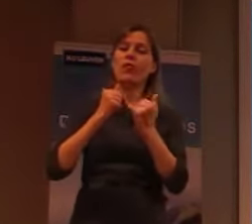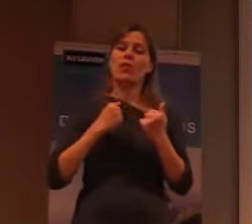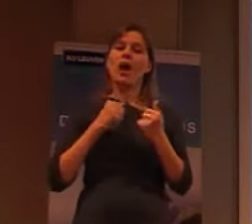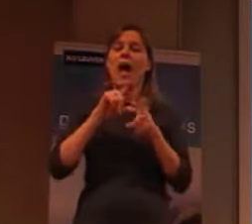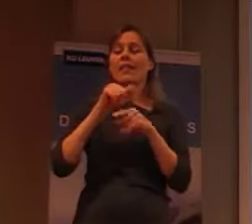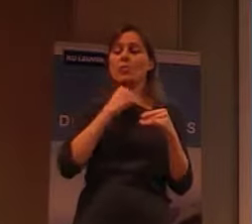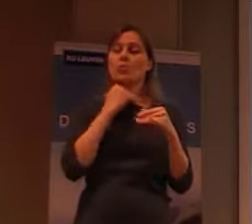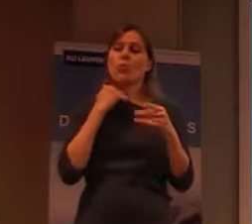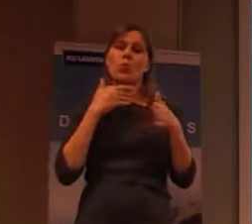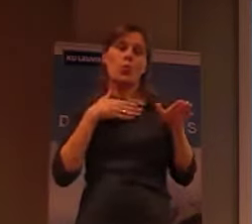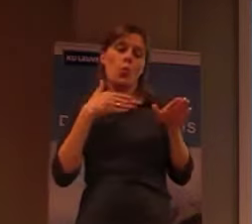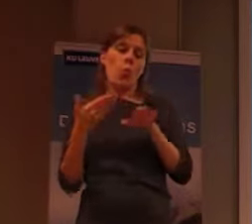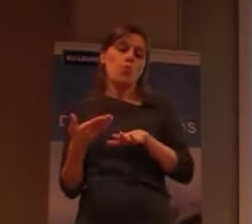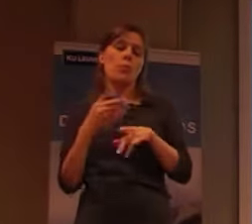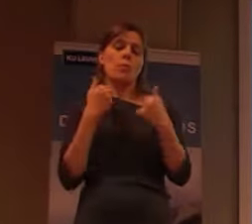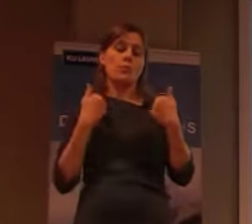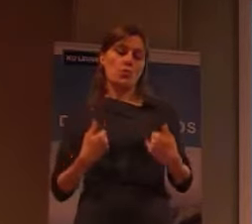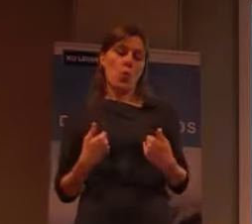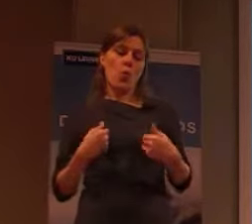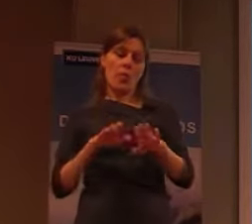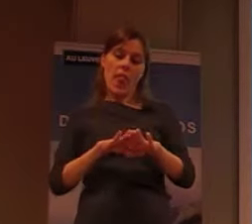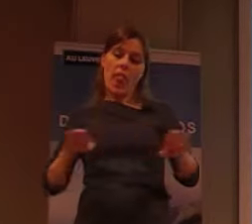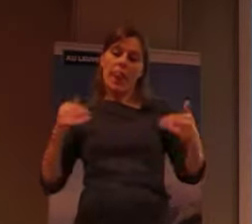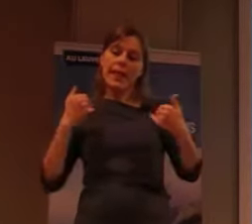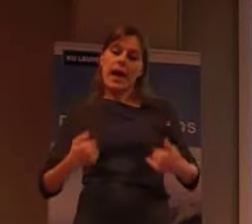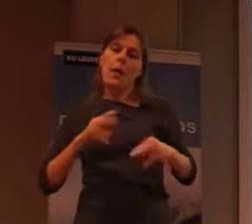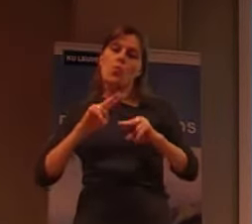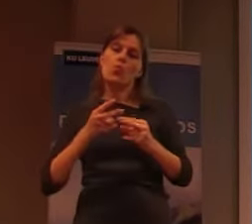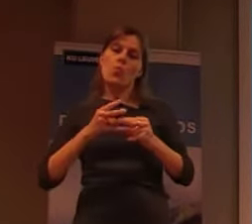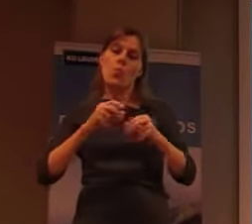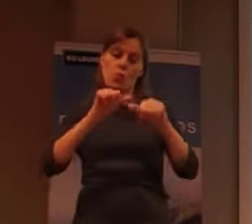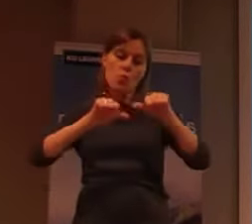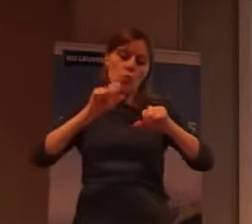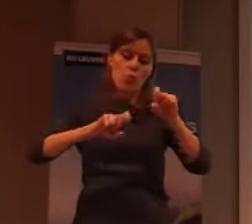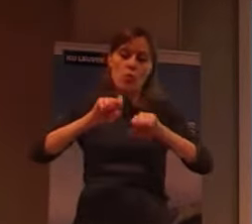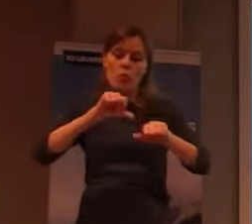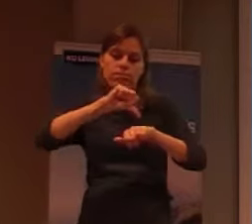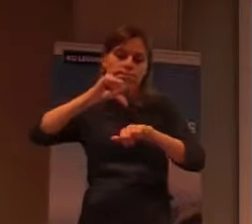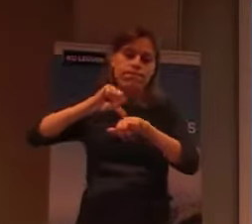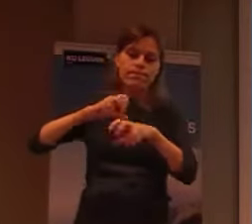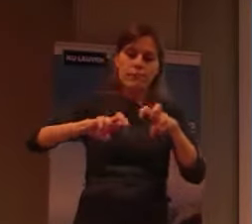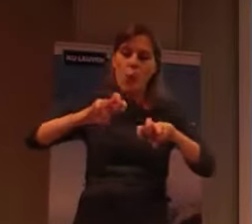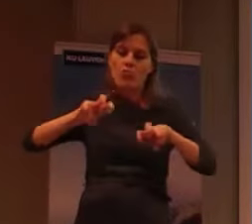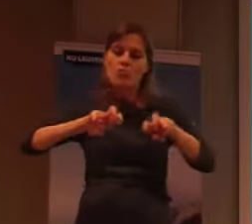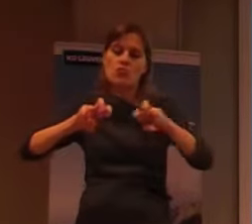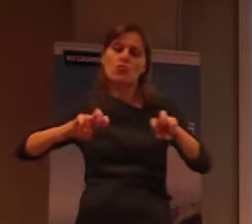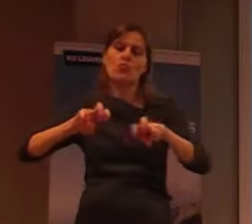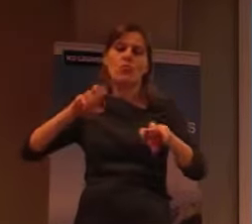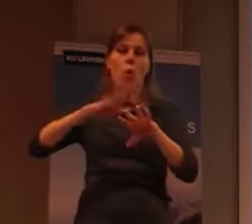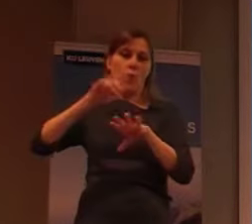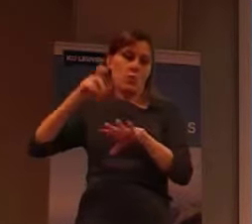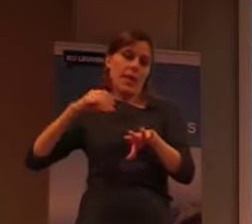waar de Japans eigen autopsies uitvoerden op lichamen met mensen met nemen. Ja, je ziet dat daar